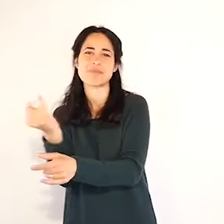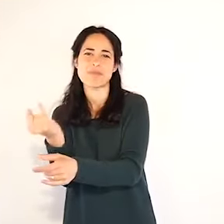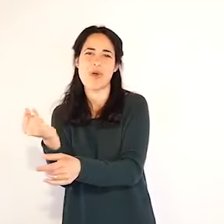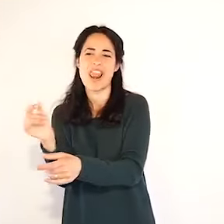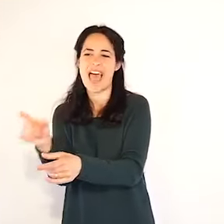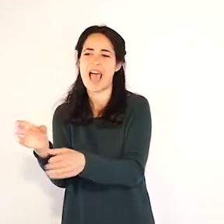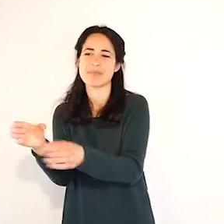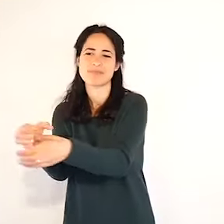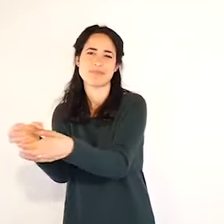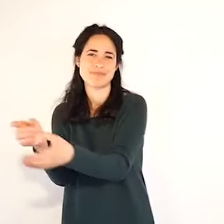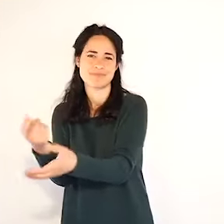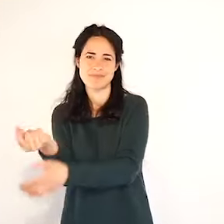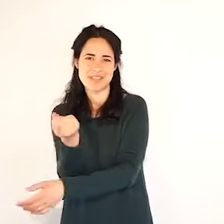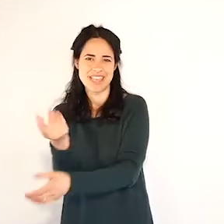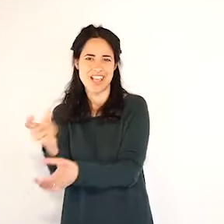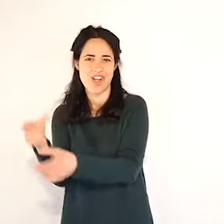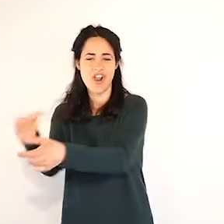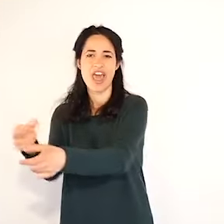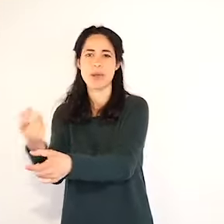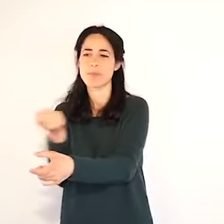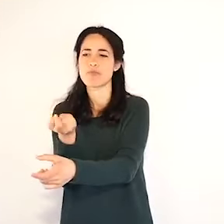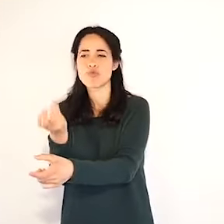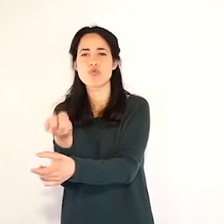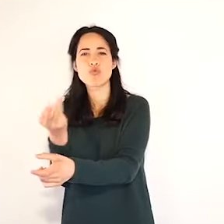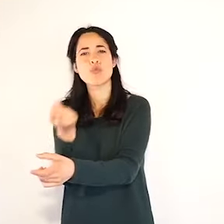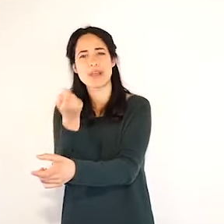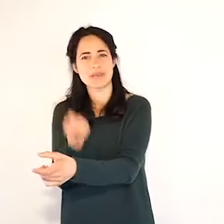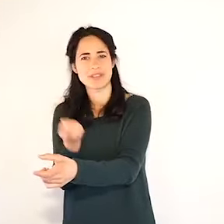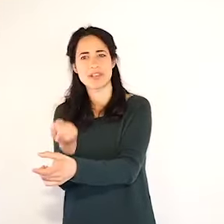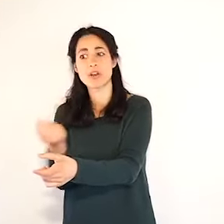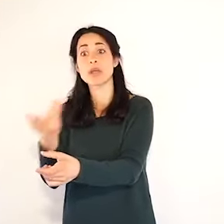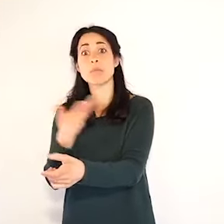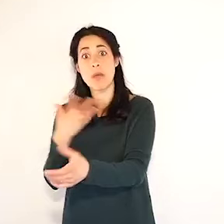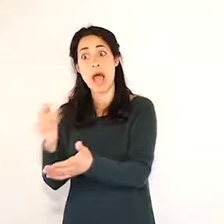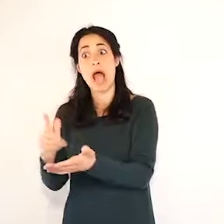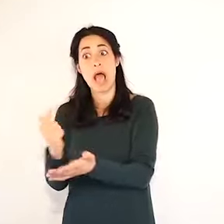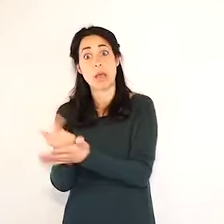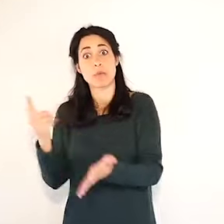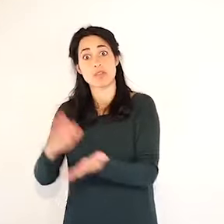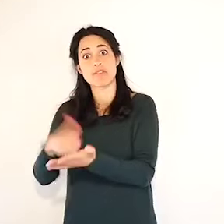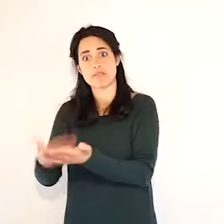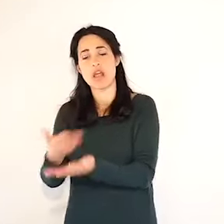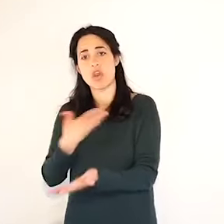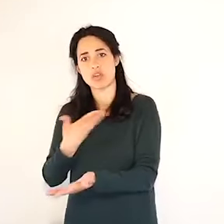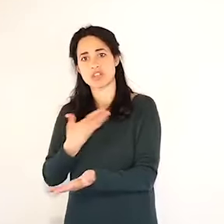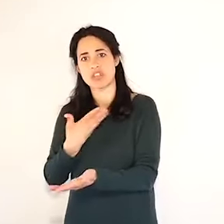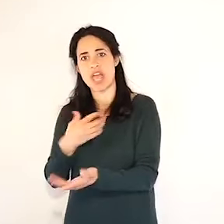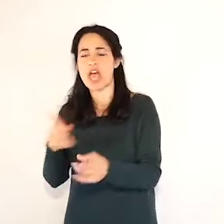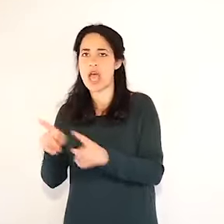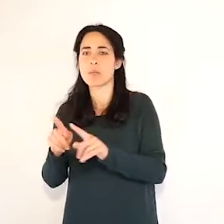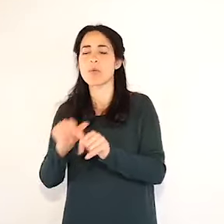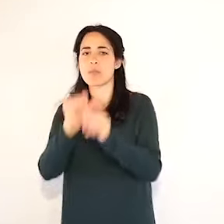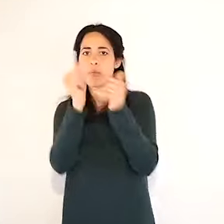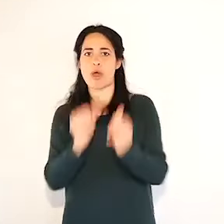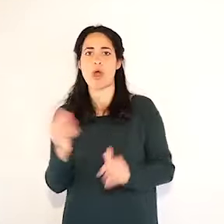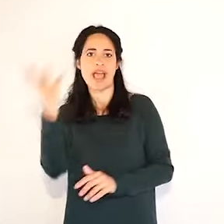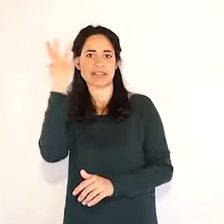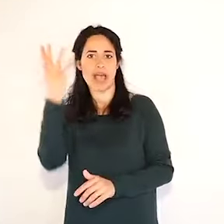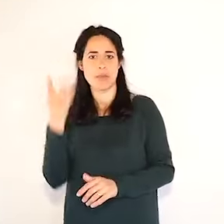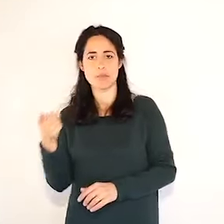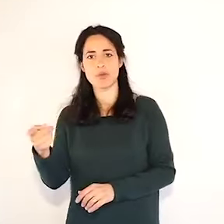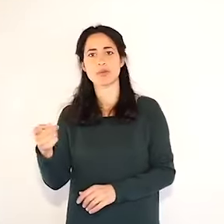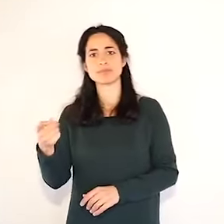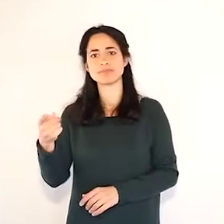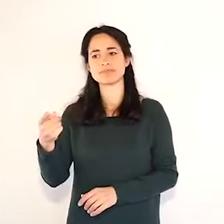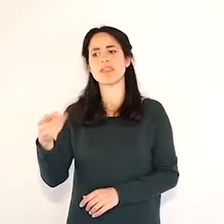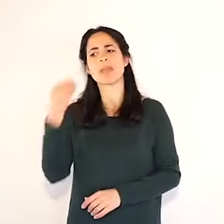per quanto riguarda l'intera regione. Immaginate che i nuovi casi sono, quei 4 mi pare casi che